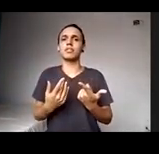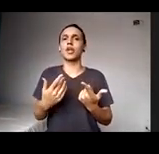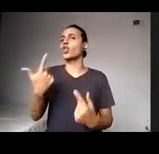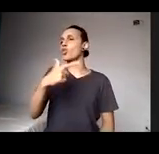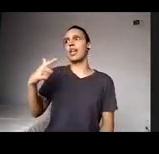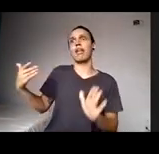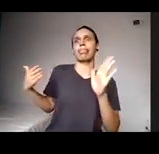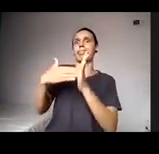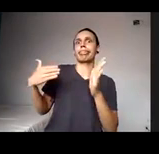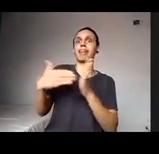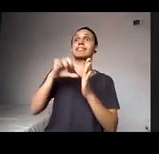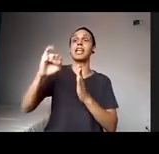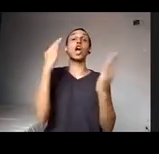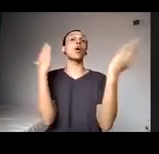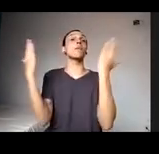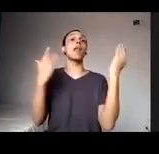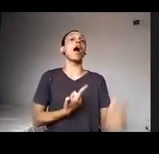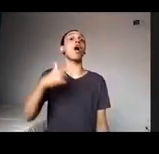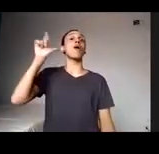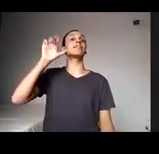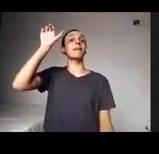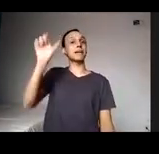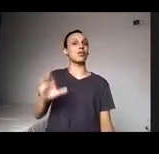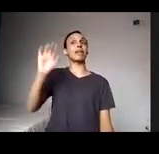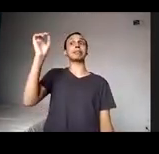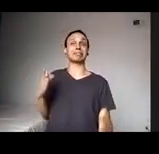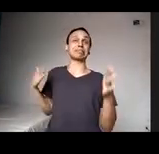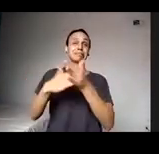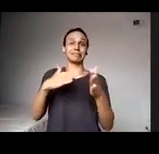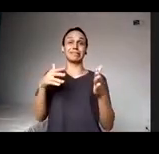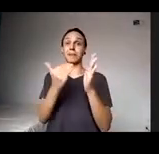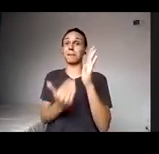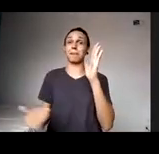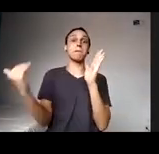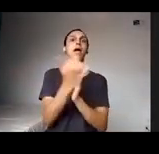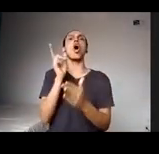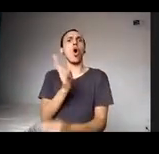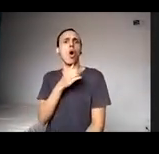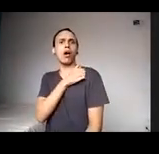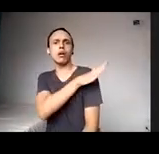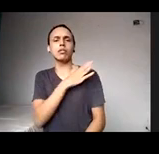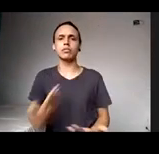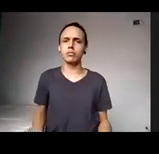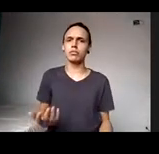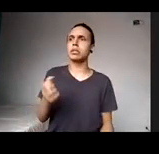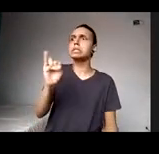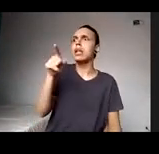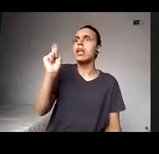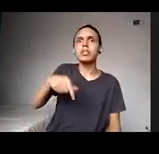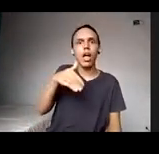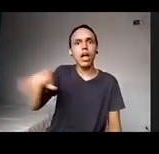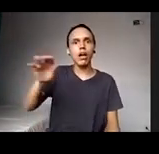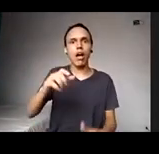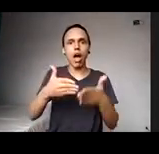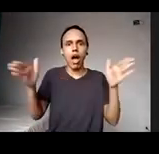quanto outras que ainda continuam tendo todas as barreiras e continuam excluídas do processo, então se tem condições de ampla concorrência, é ótimo, e a gente quer que